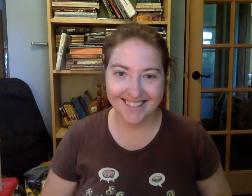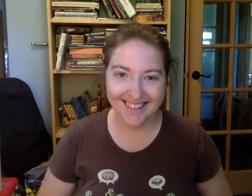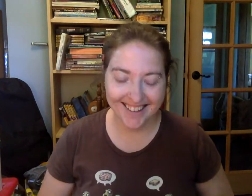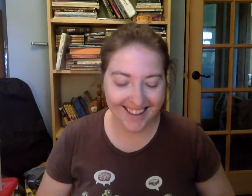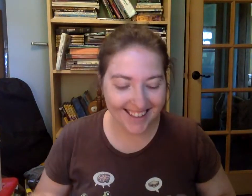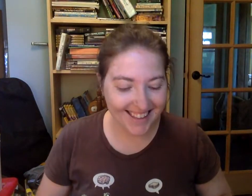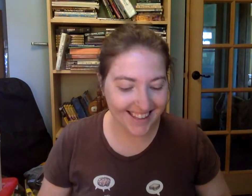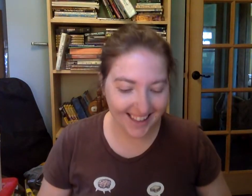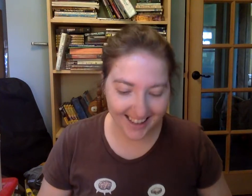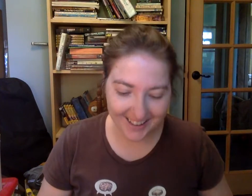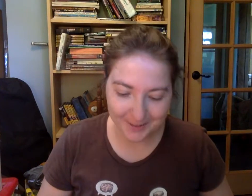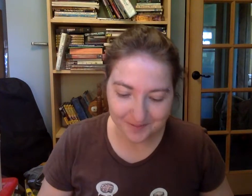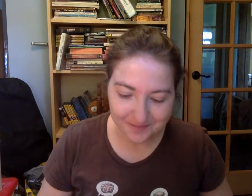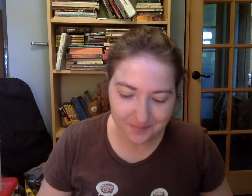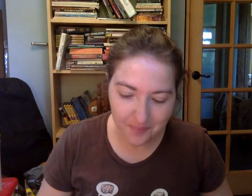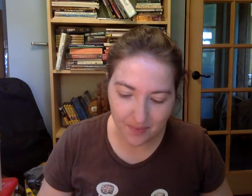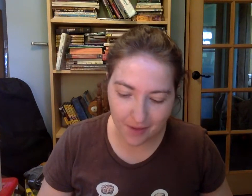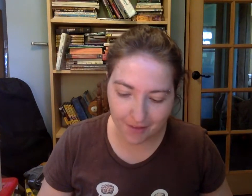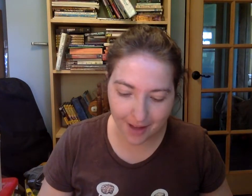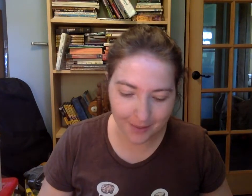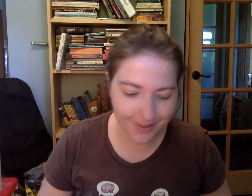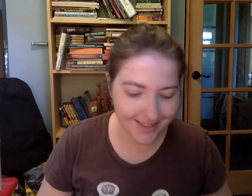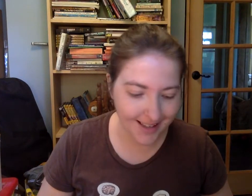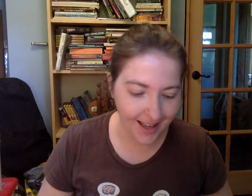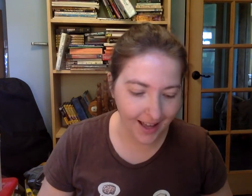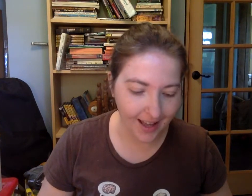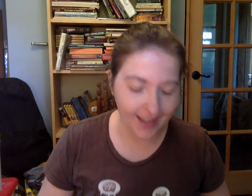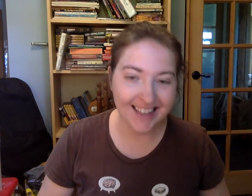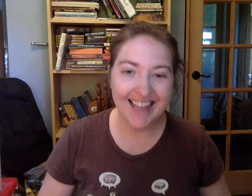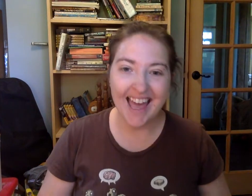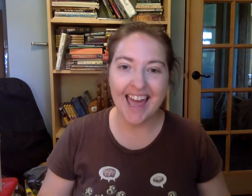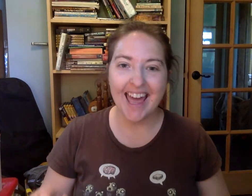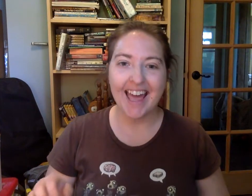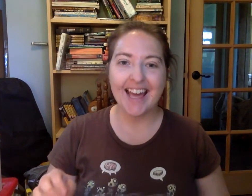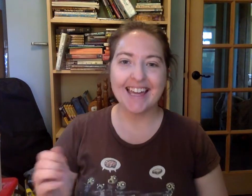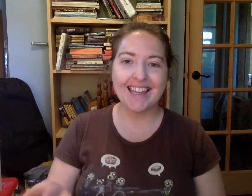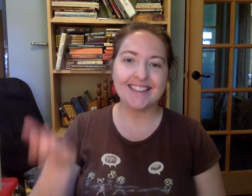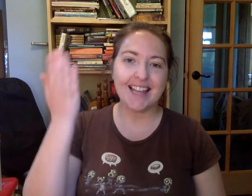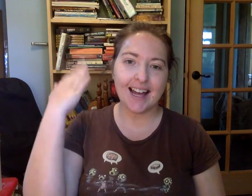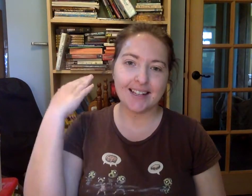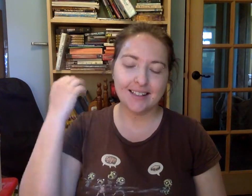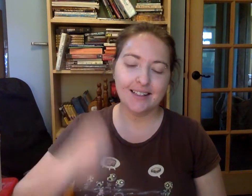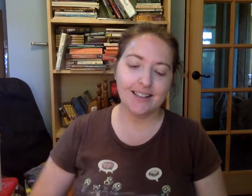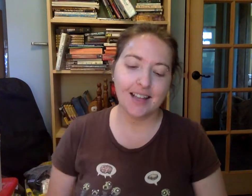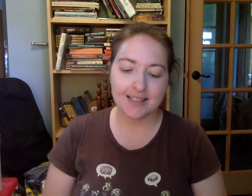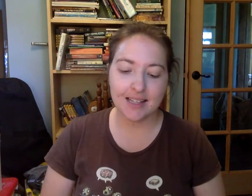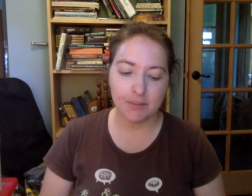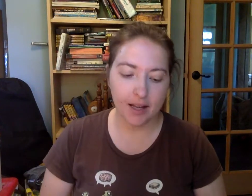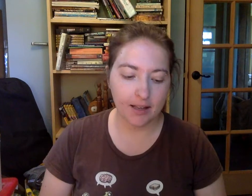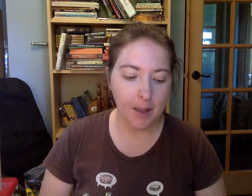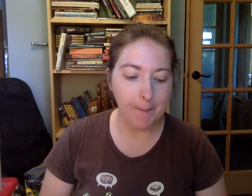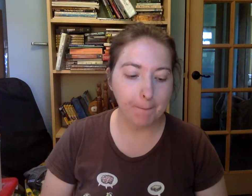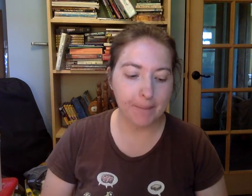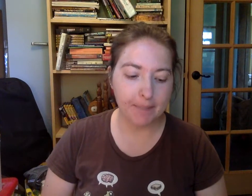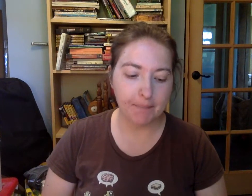Ya vamos a quitar la sílaba primera.